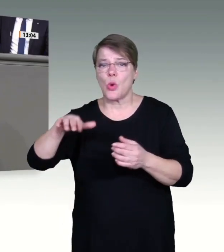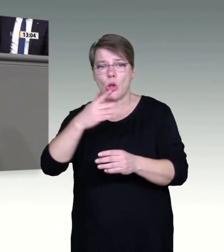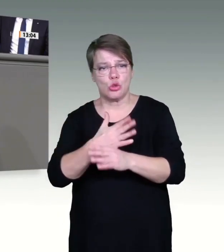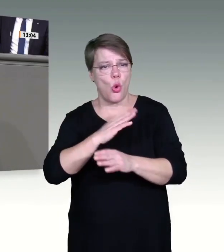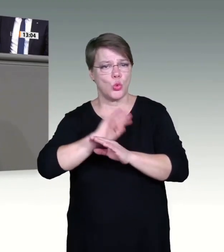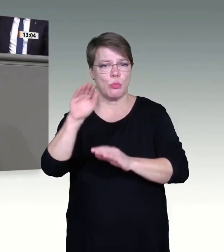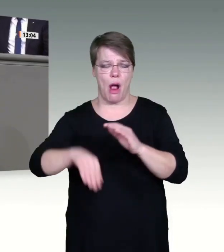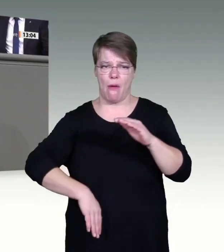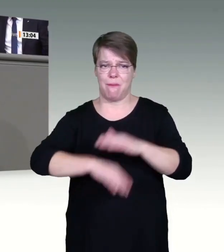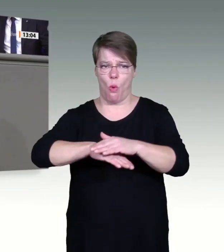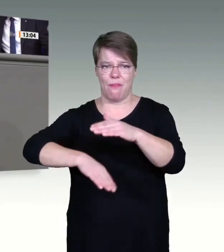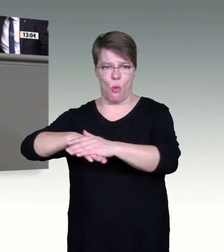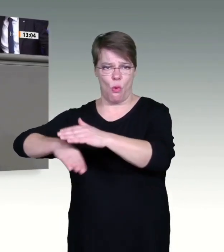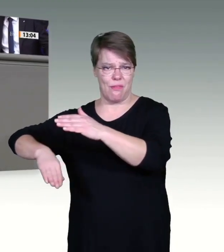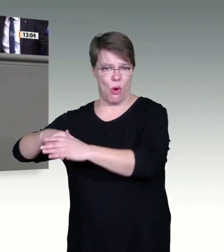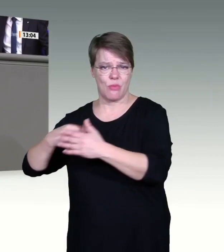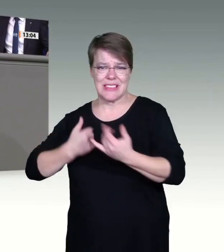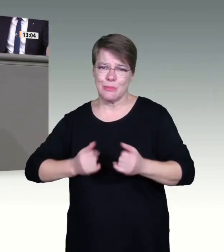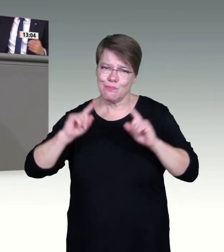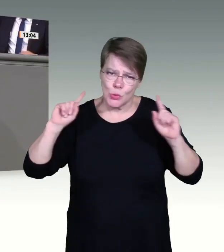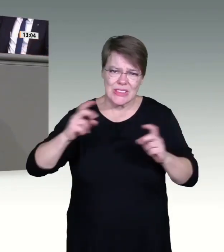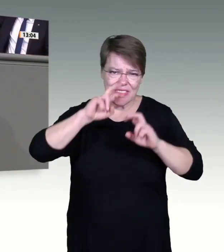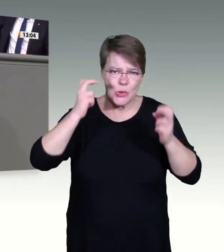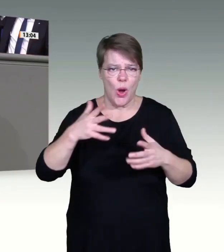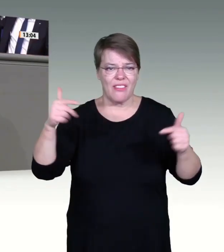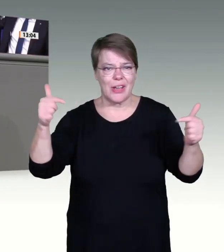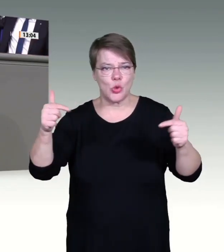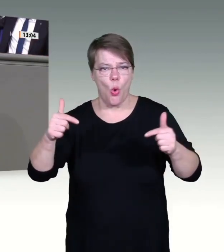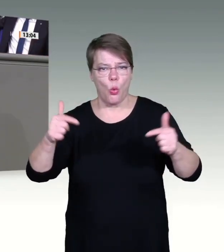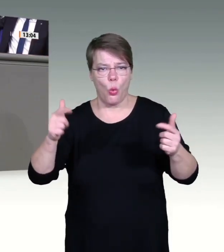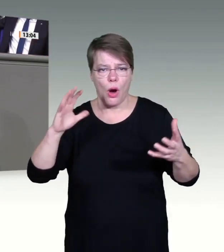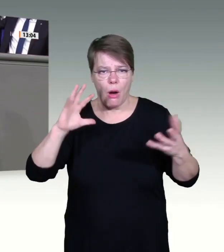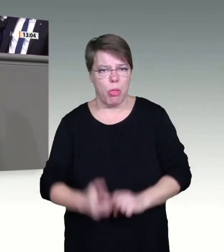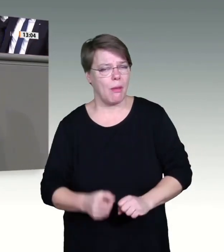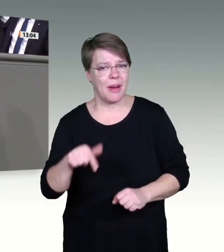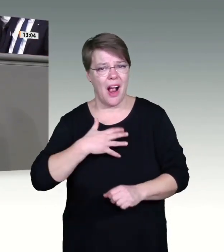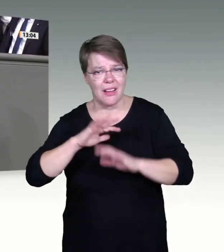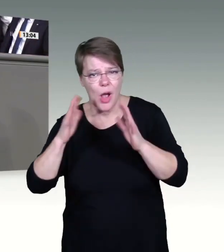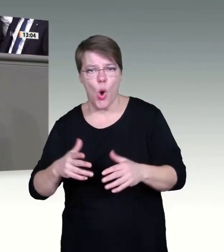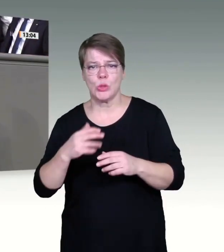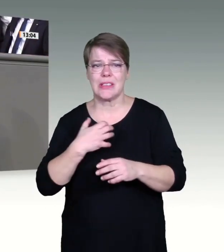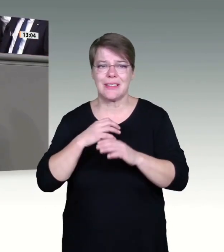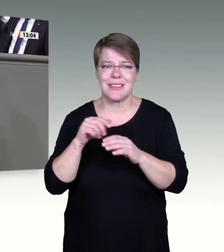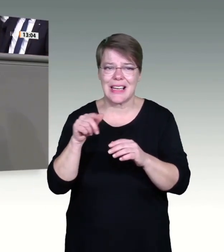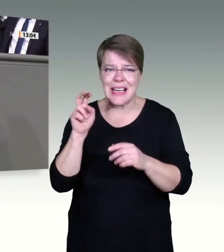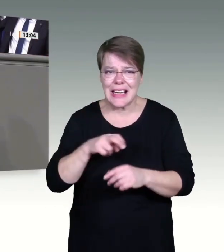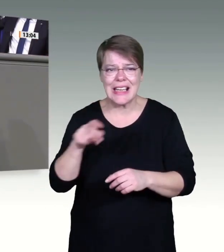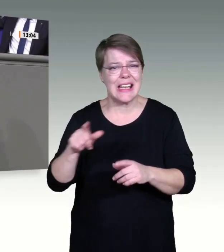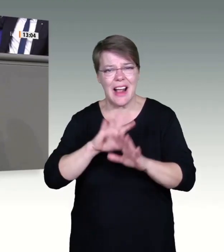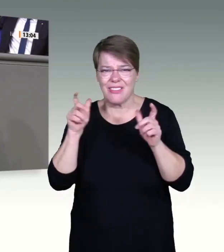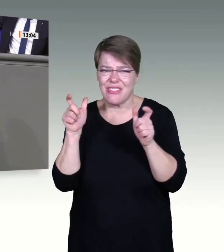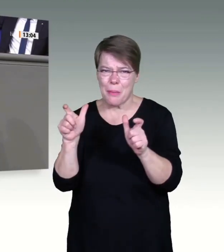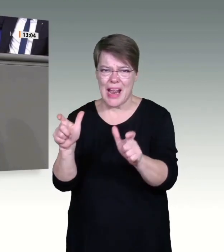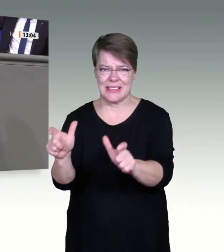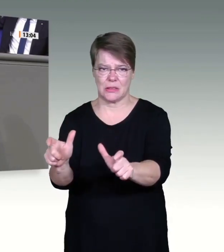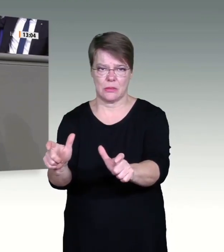durch das Boostern und Ausweiten Schutz bieten und langfristig durch so scharfe Instrumente wie einrichtungsspezifische Impfpflicht und eine Debatte,